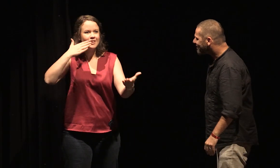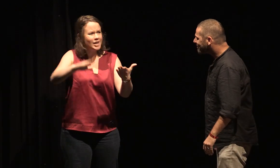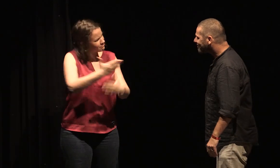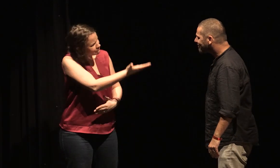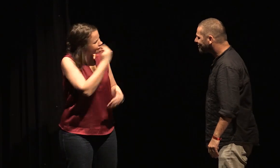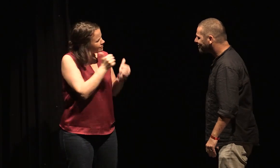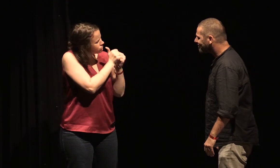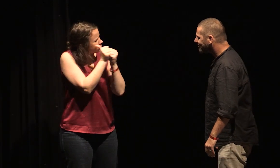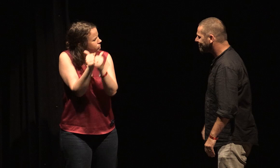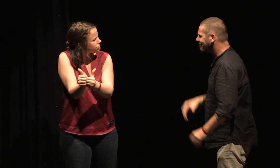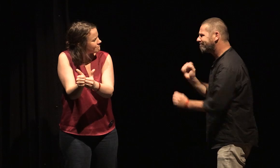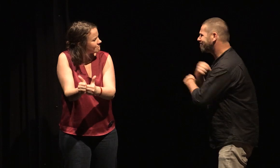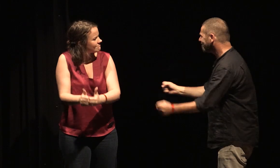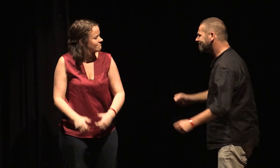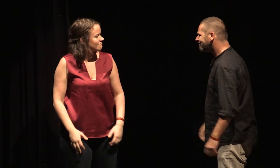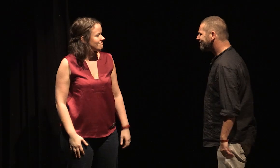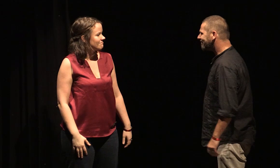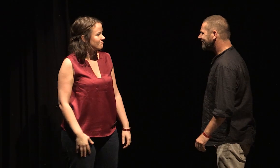Je ne pas. Et je ne peux pas retourner à Haïfa.